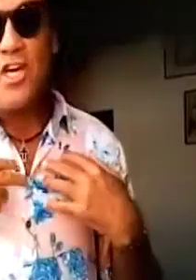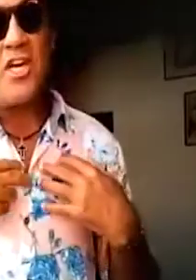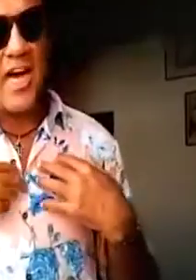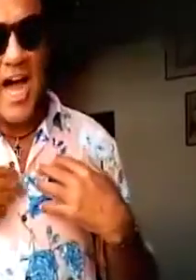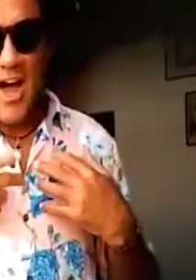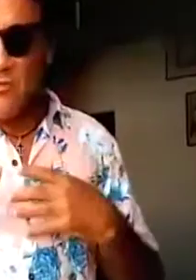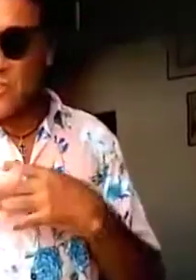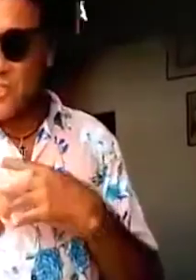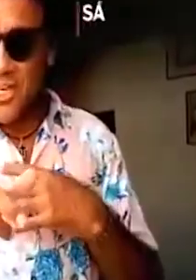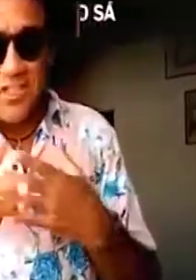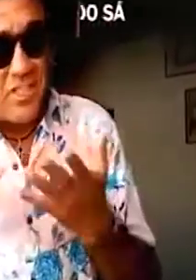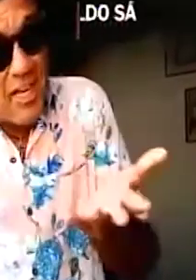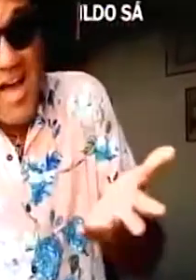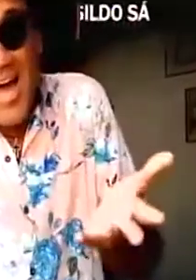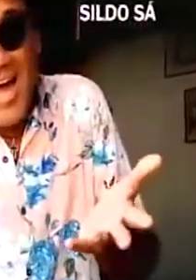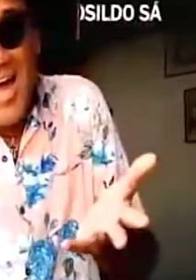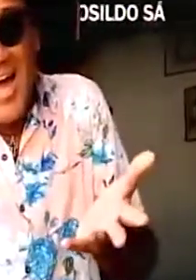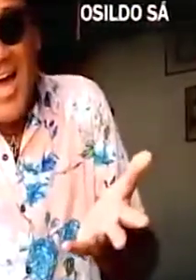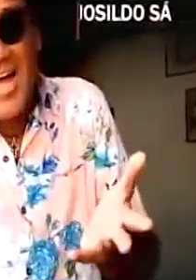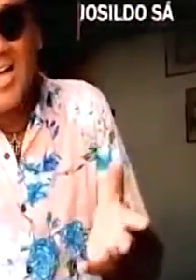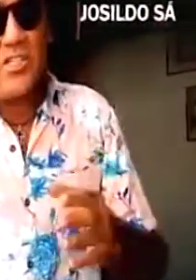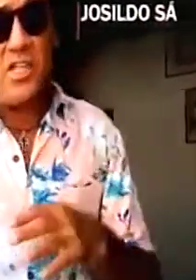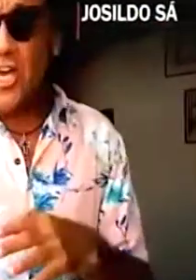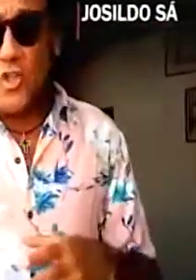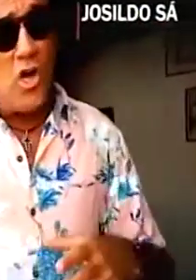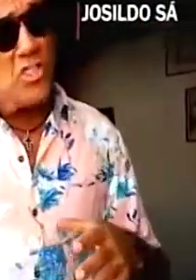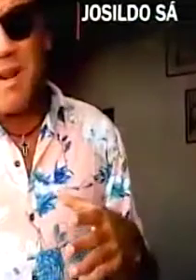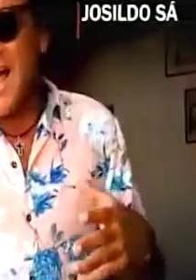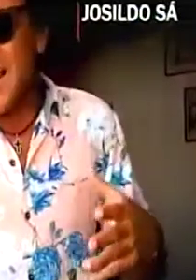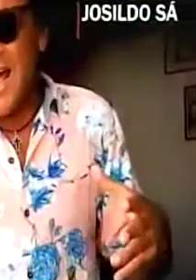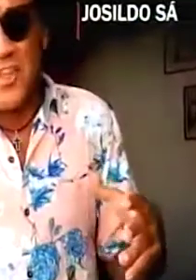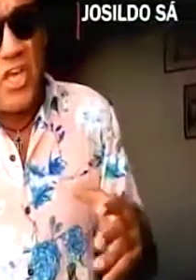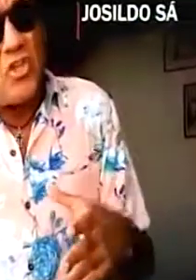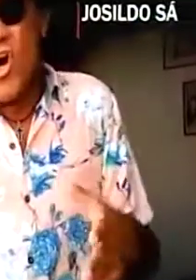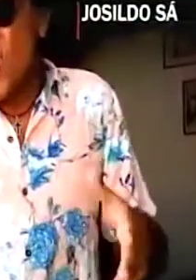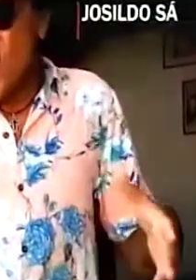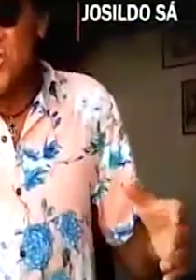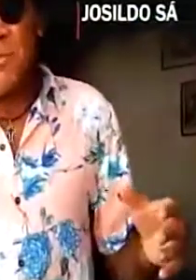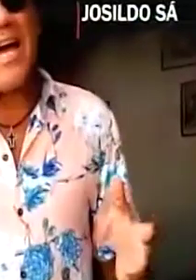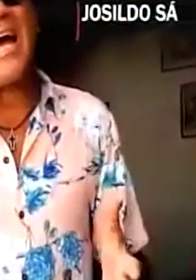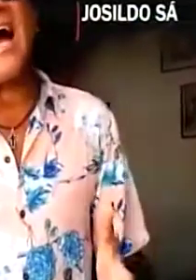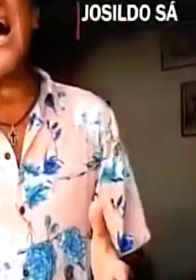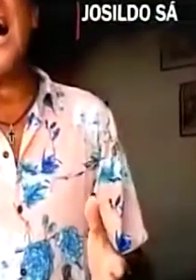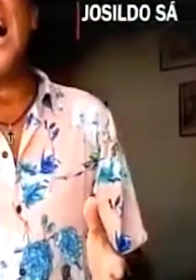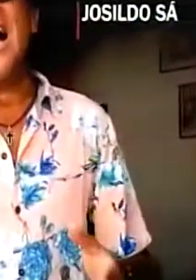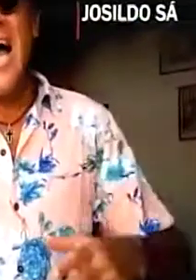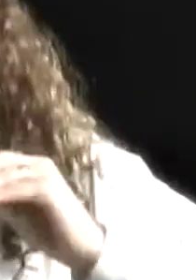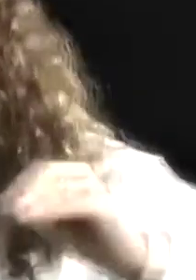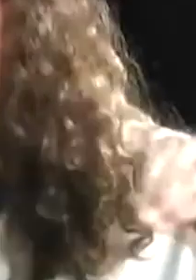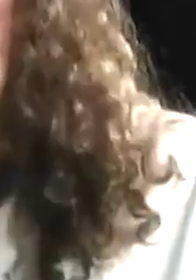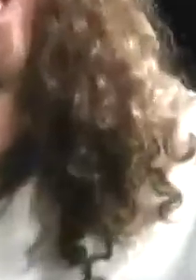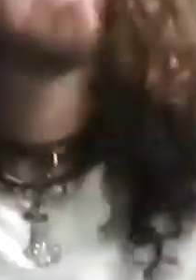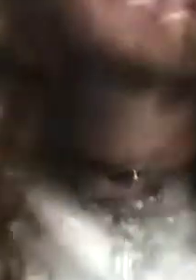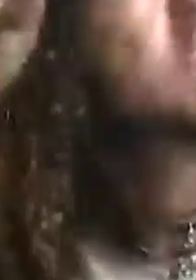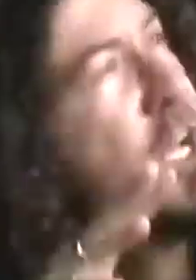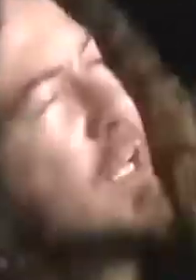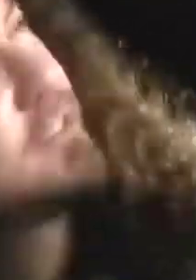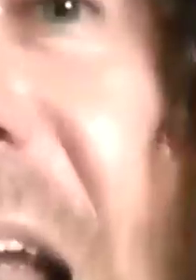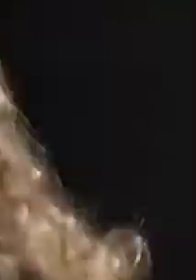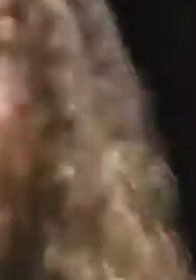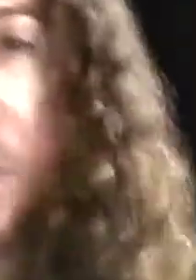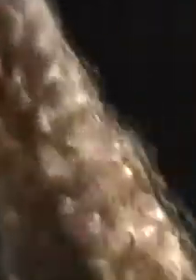Eu de cá, você de lá, sem dois pra lá, nem dois pra cá. E Silvério